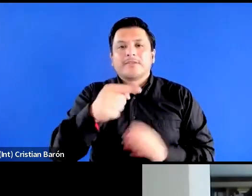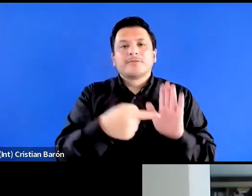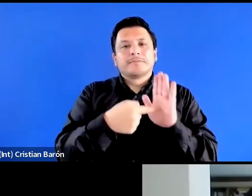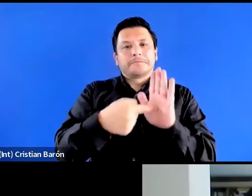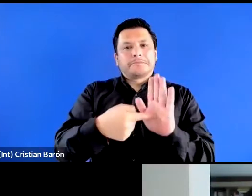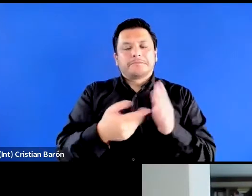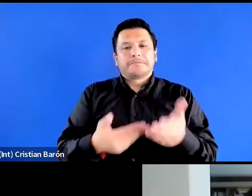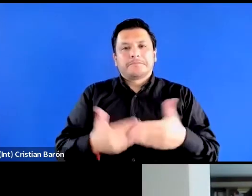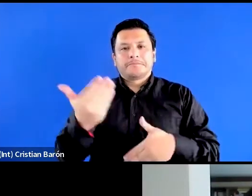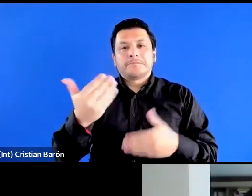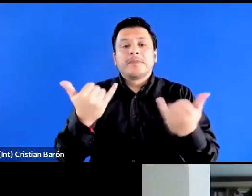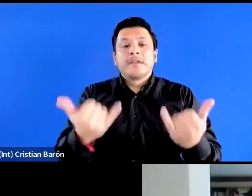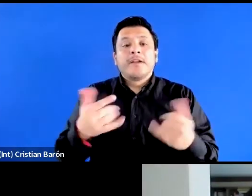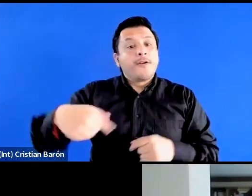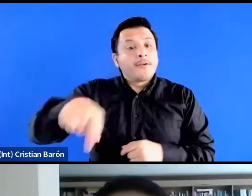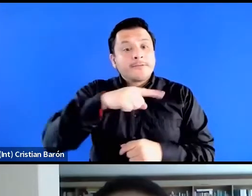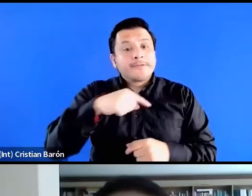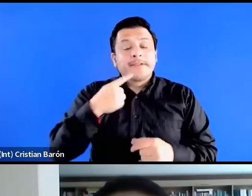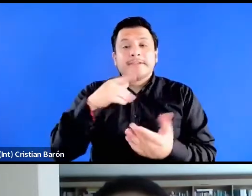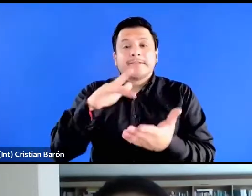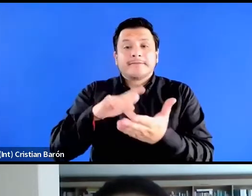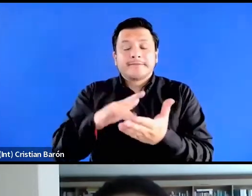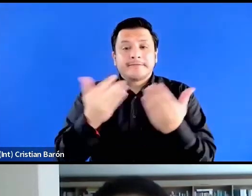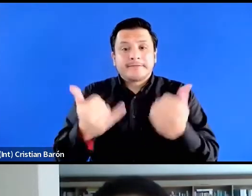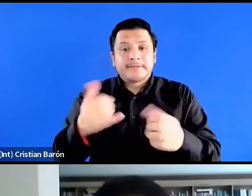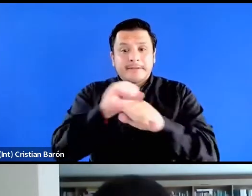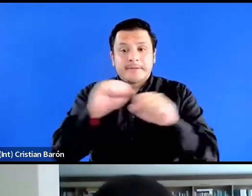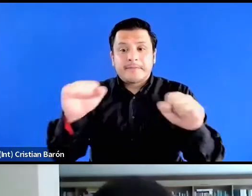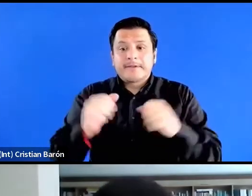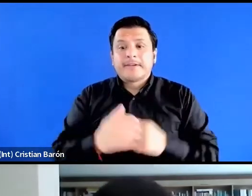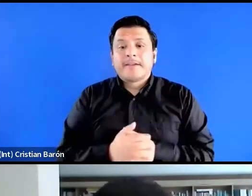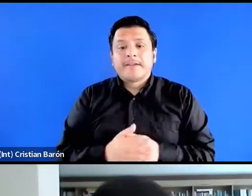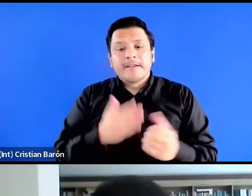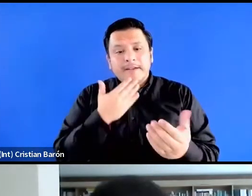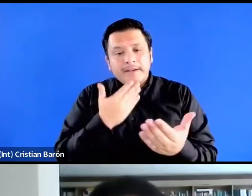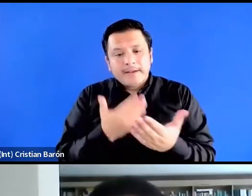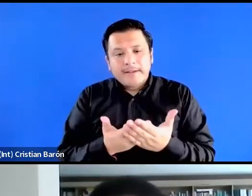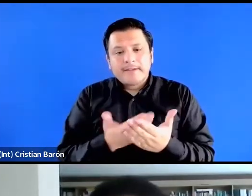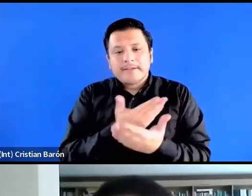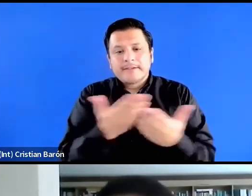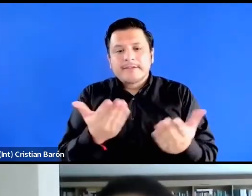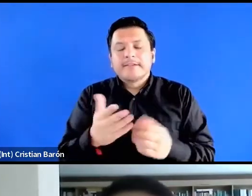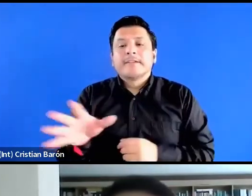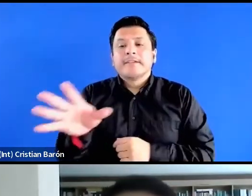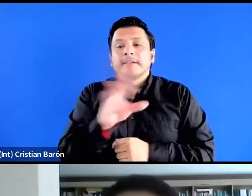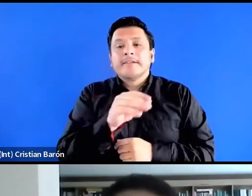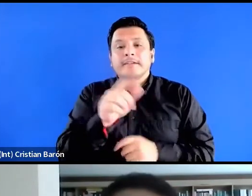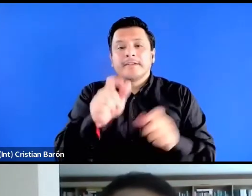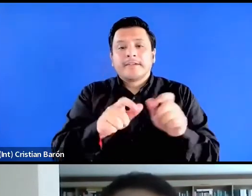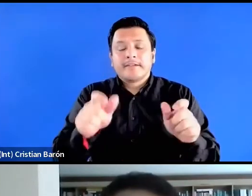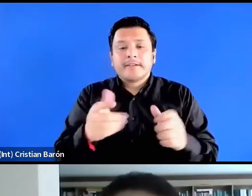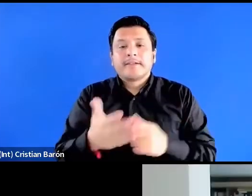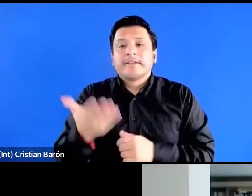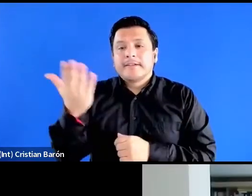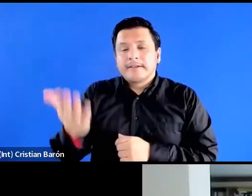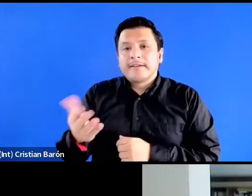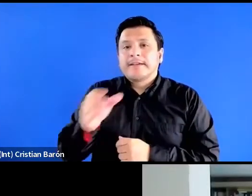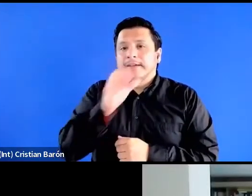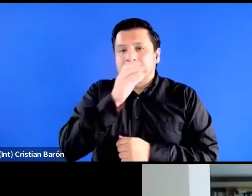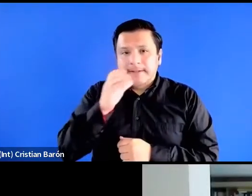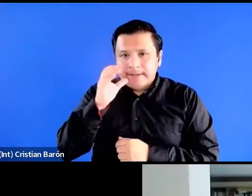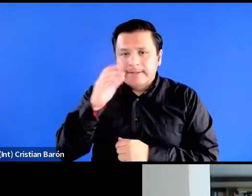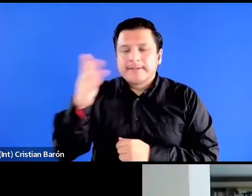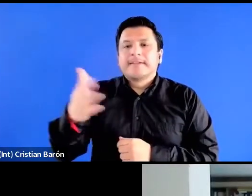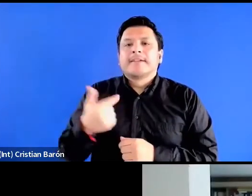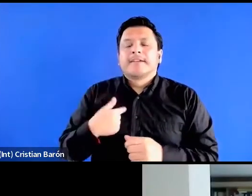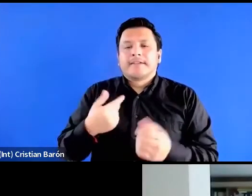encuentro esta mañana. Agradecerle también a Cristian, está apoyándonos con